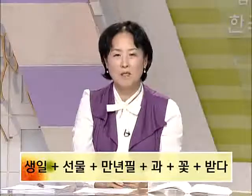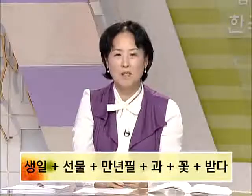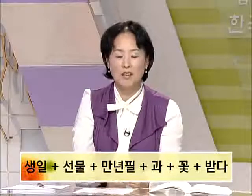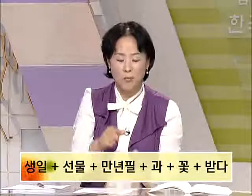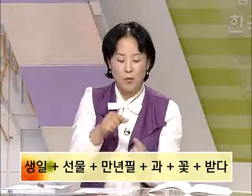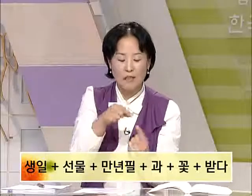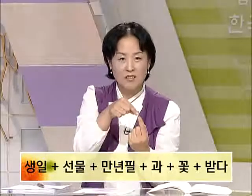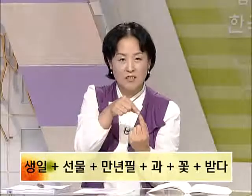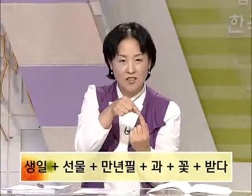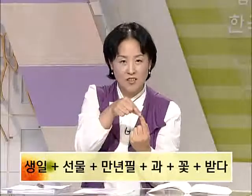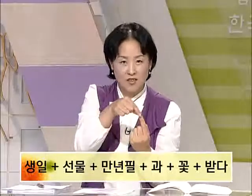여러분 뽑아서 쓰시죠.